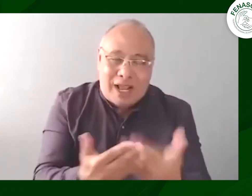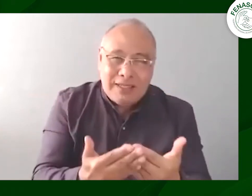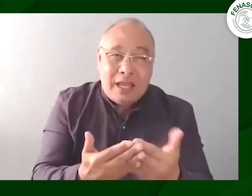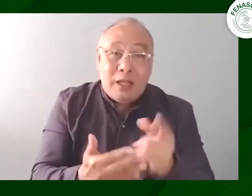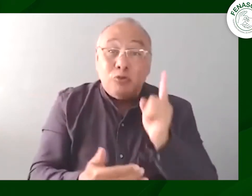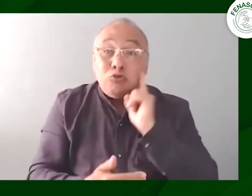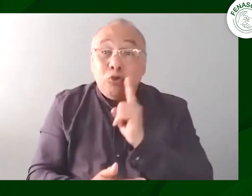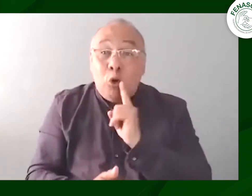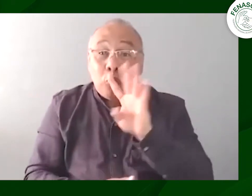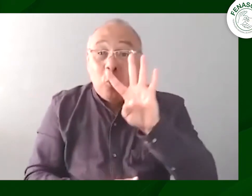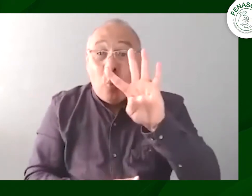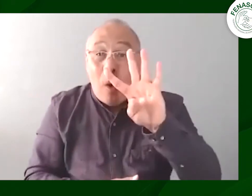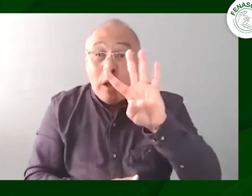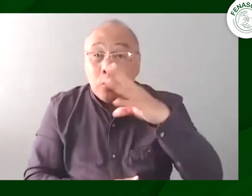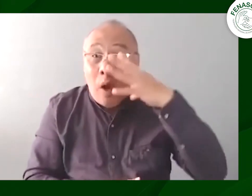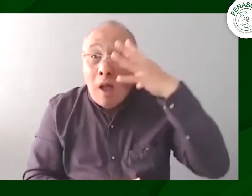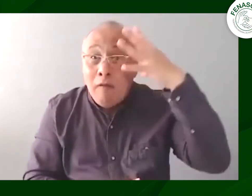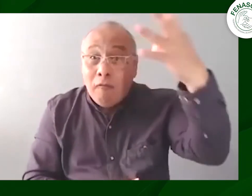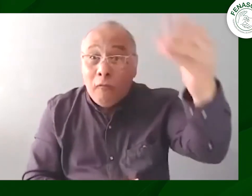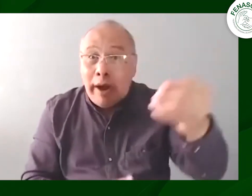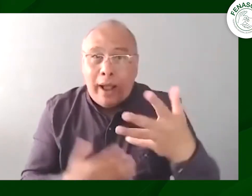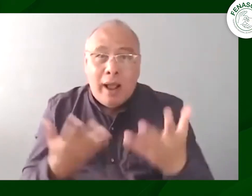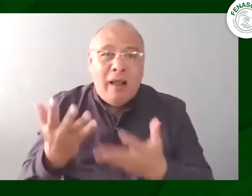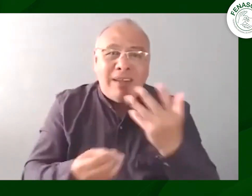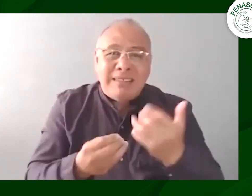voluntarios hacer la evaluación del evento